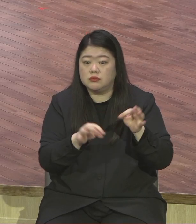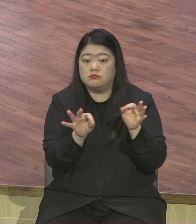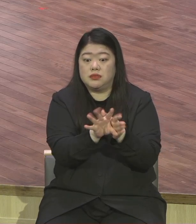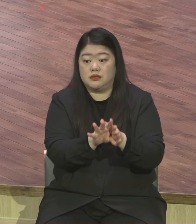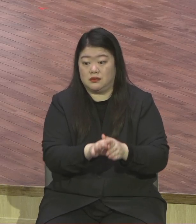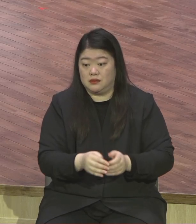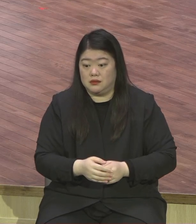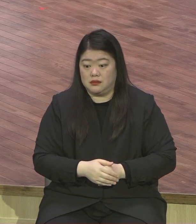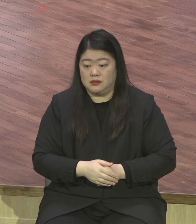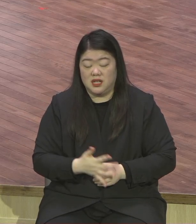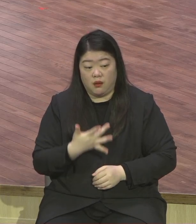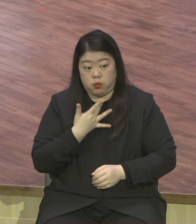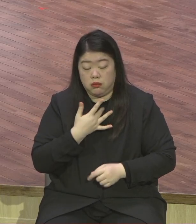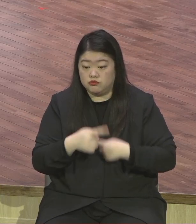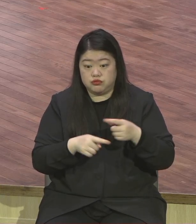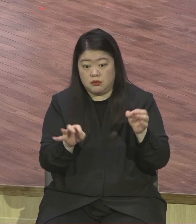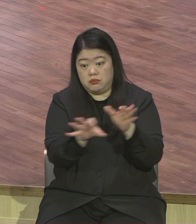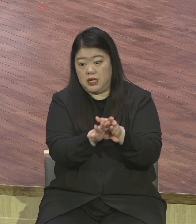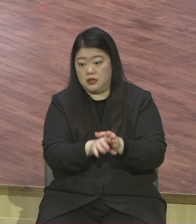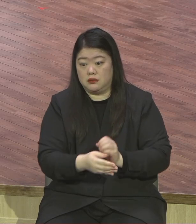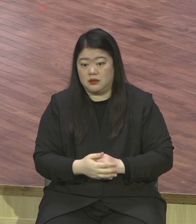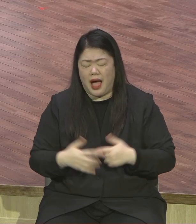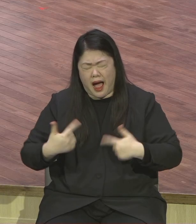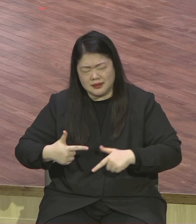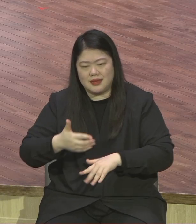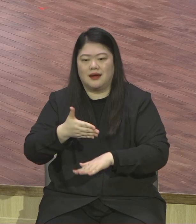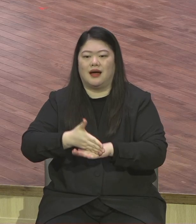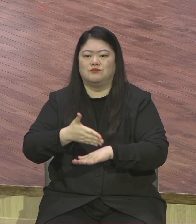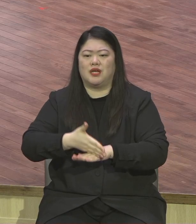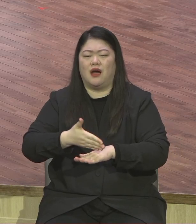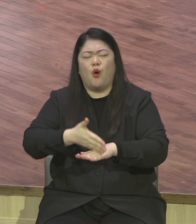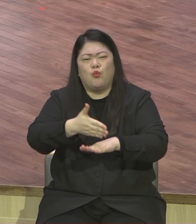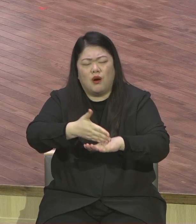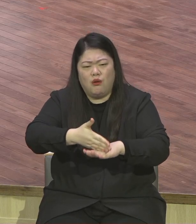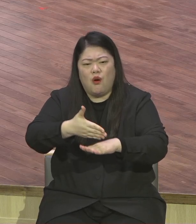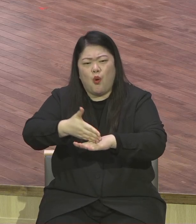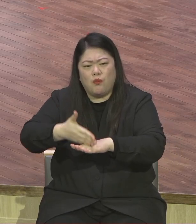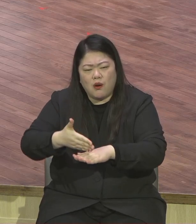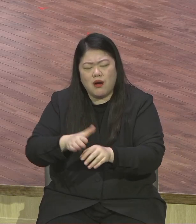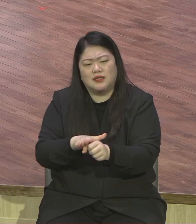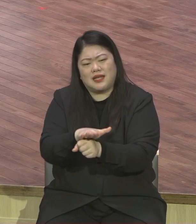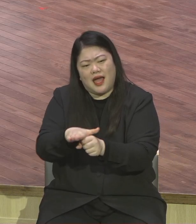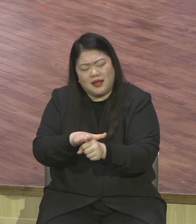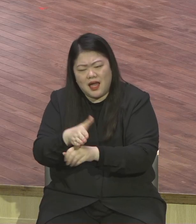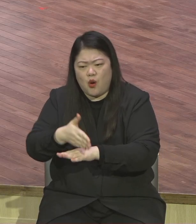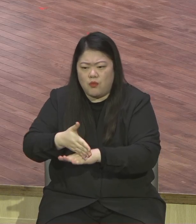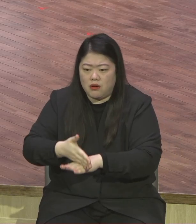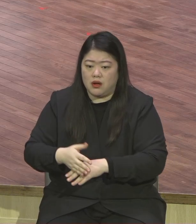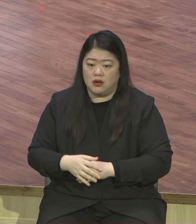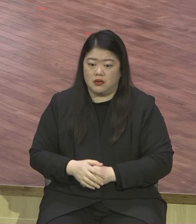이런 사람이 있으면 인도 못 받아요 사단이 어쩌면 날 닮았냐 하면서 차다와 같이 놀자고